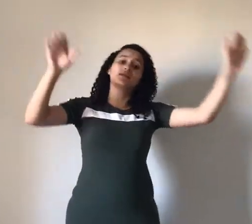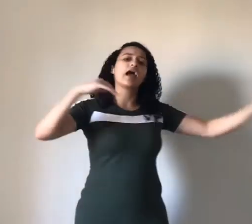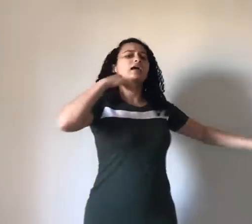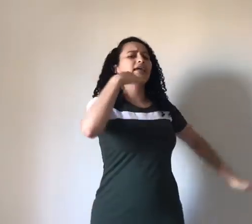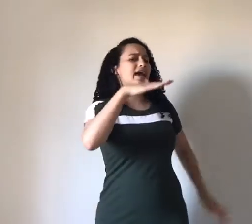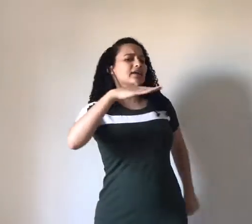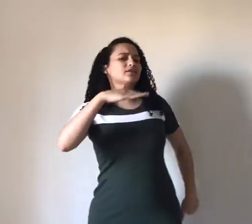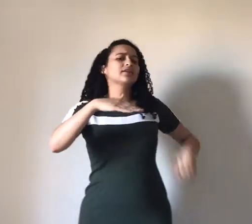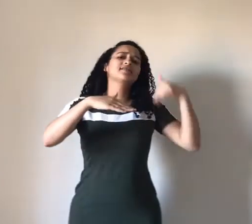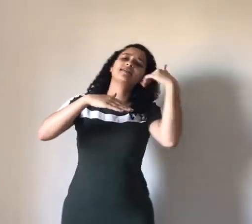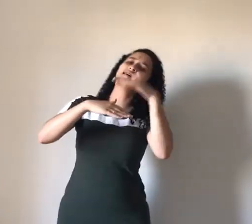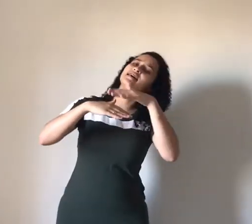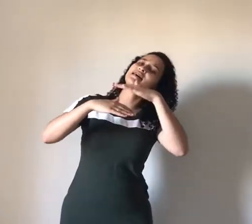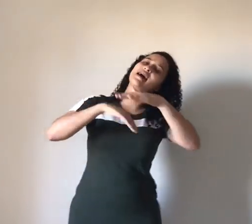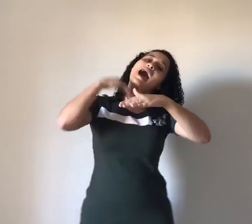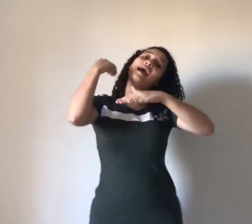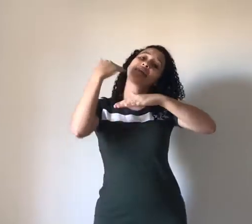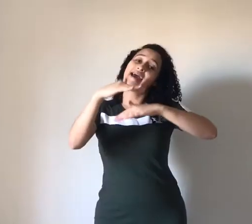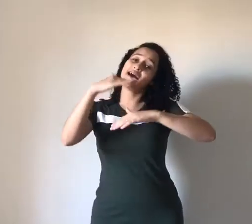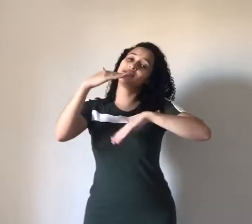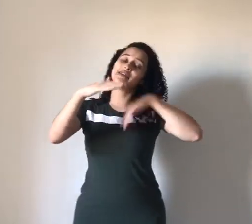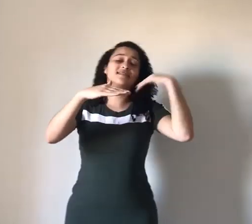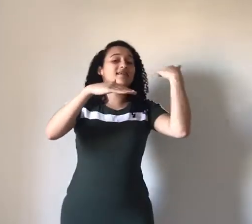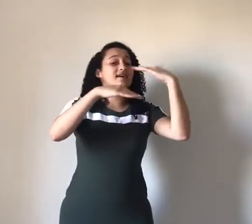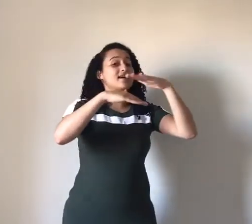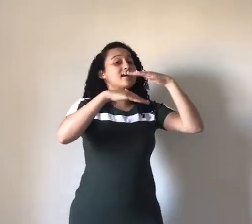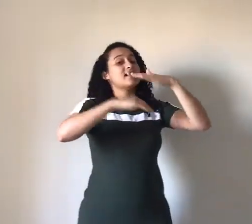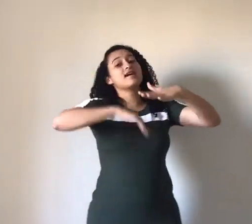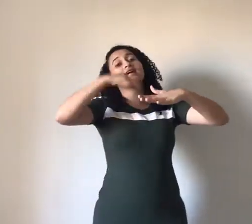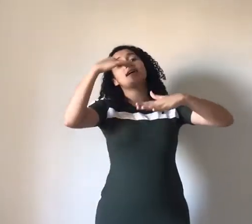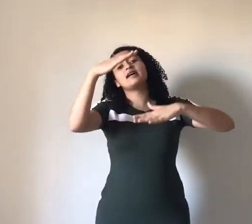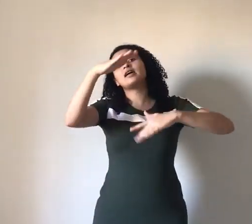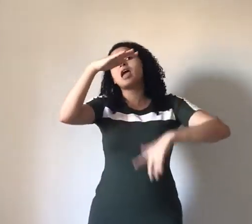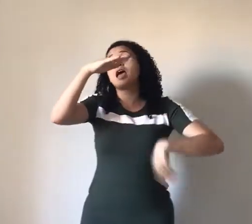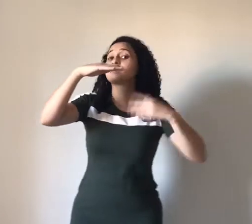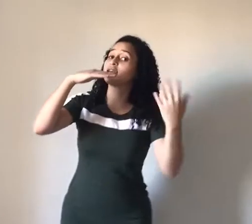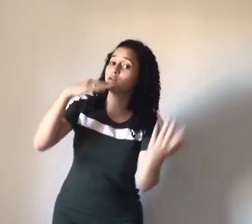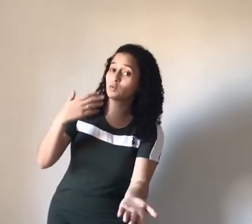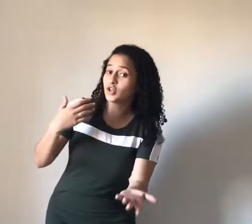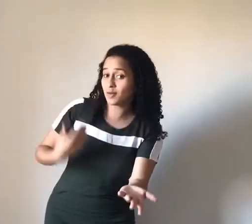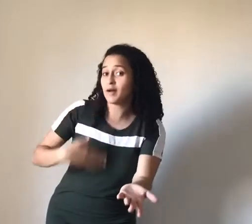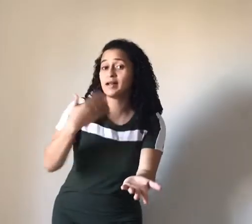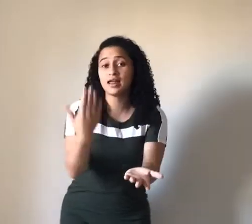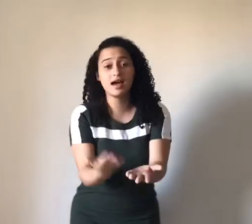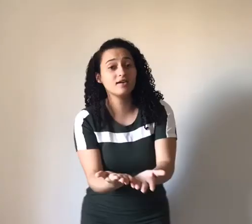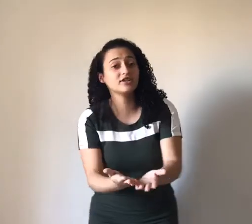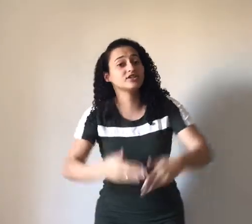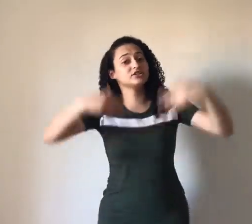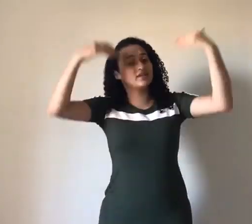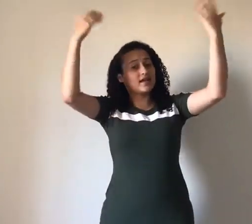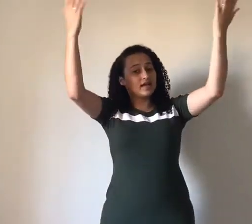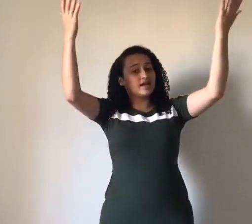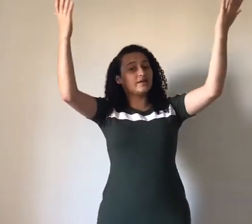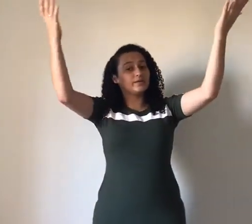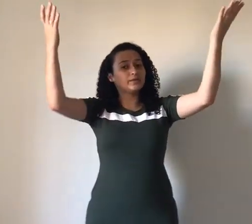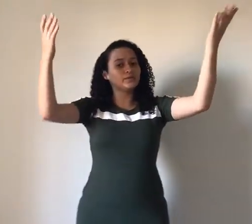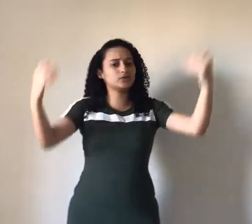Quero crescer Quero crescer Segundo a palavra de Deus